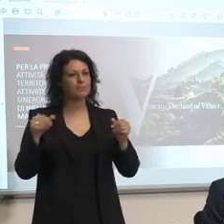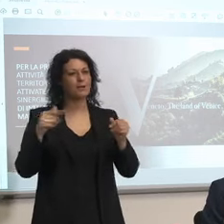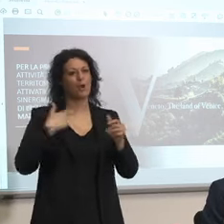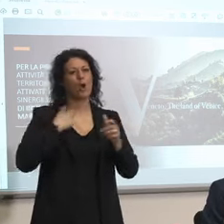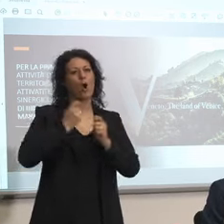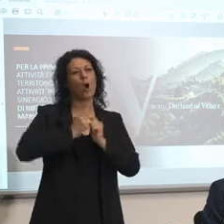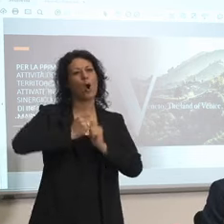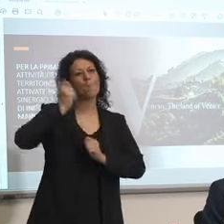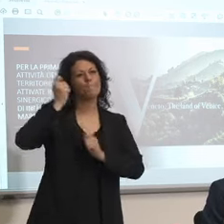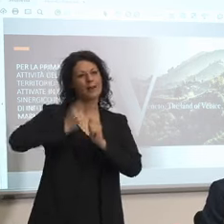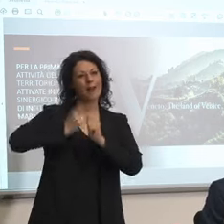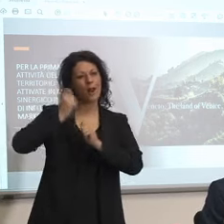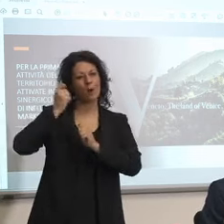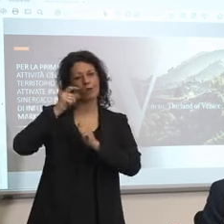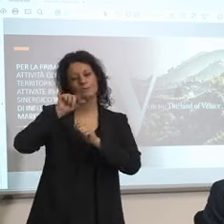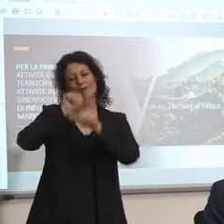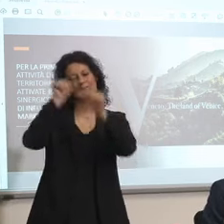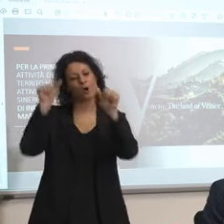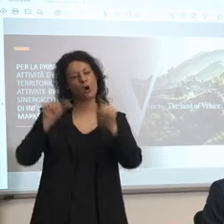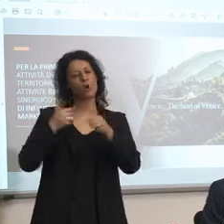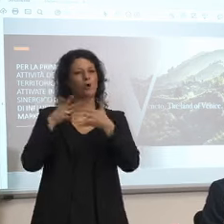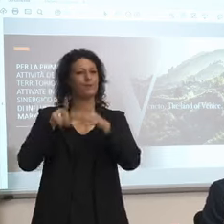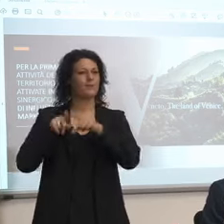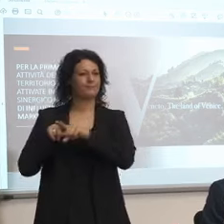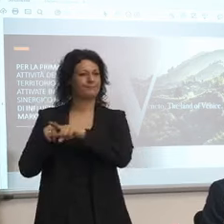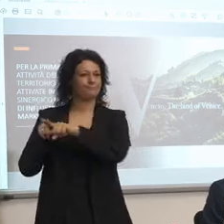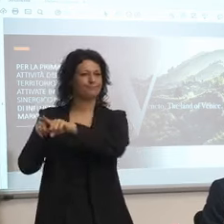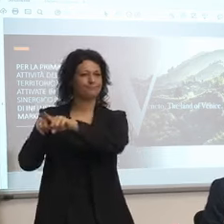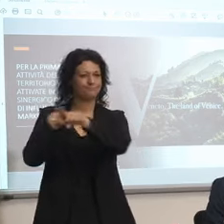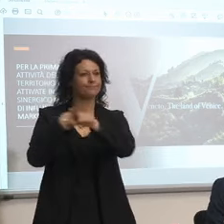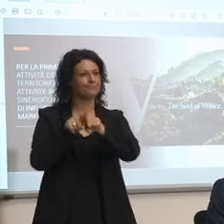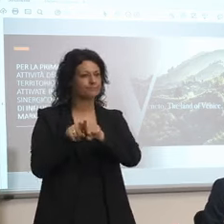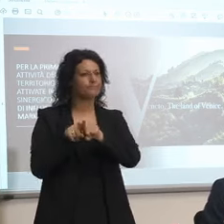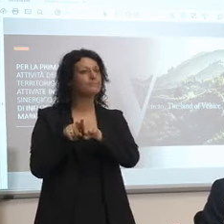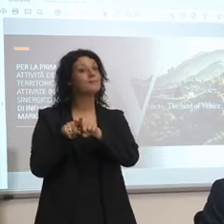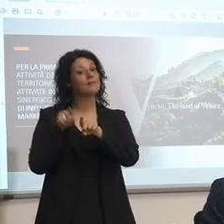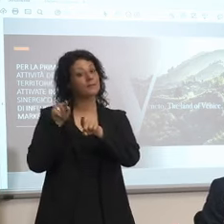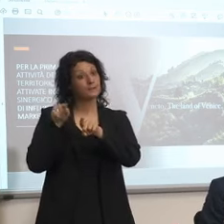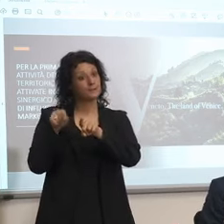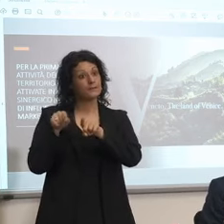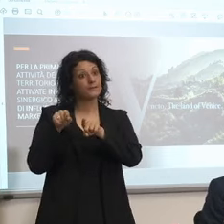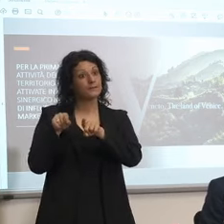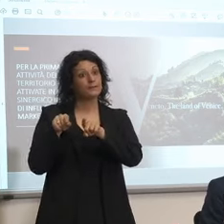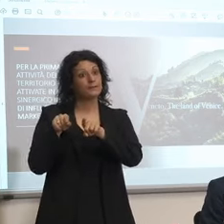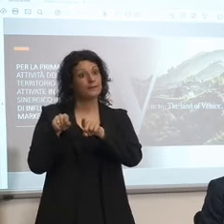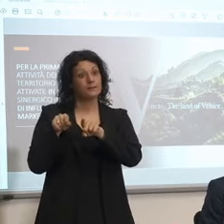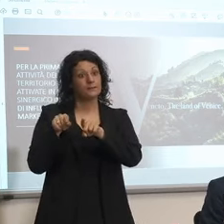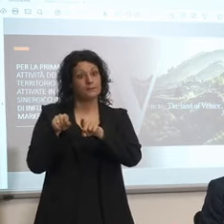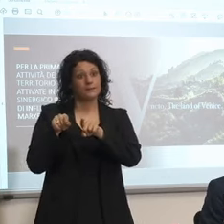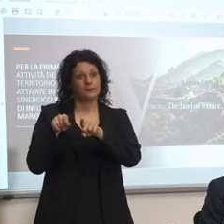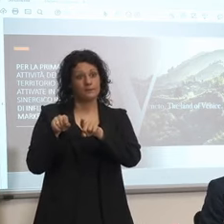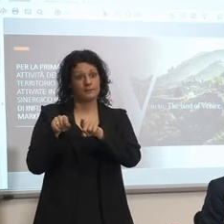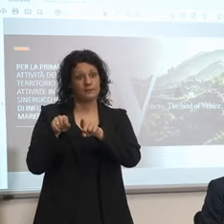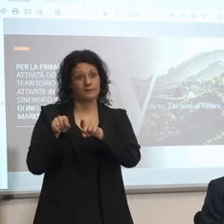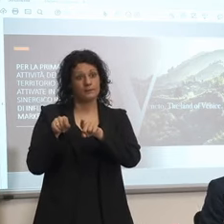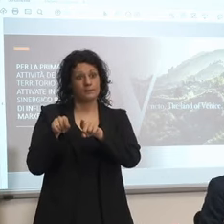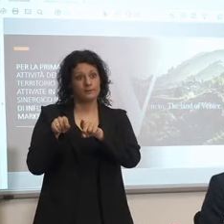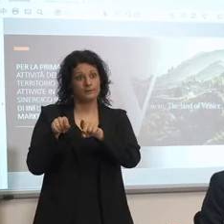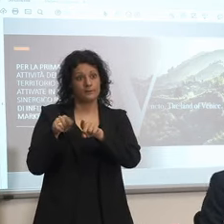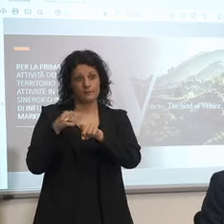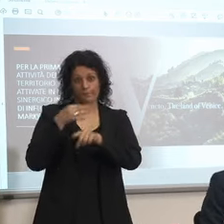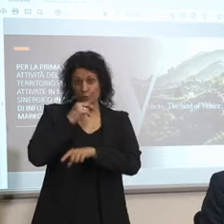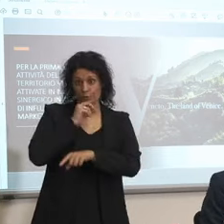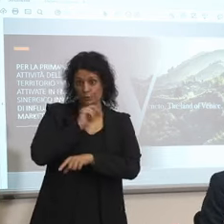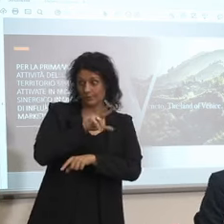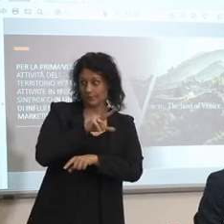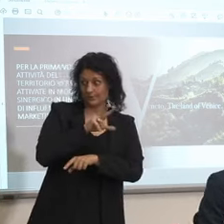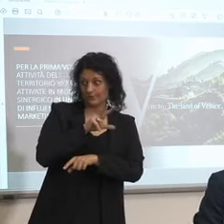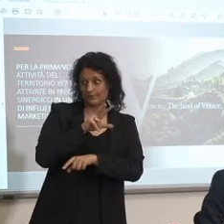anche similare si farà una campagna lo posso non dire? no?